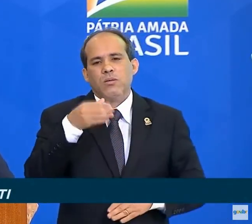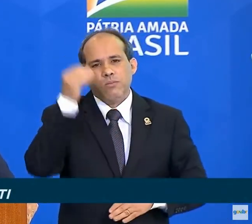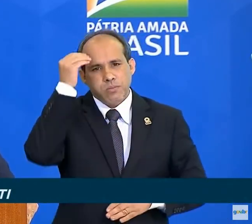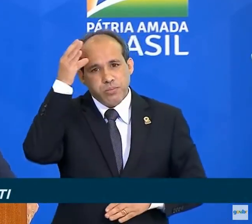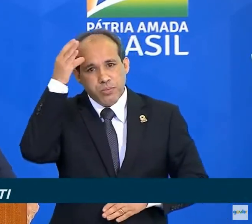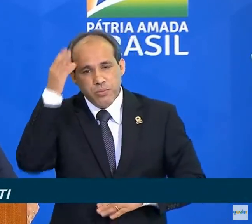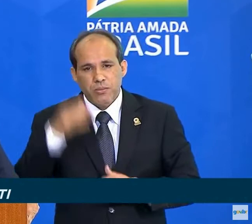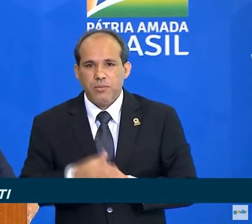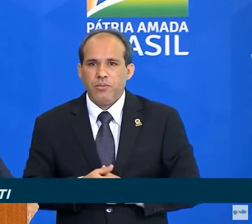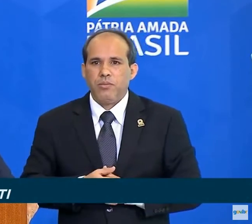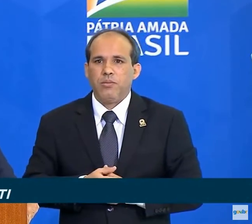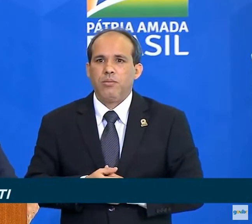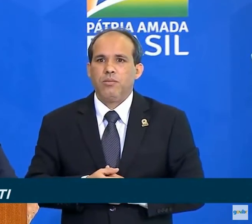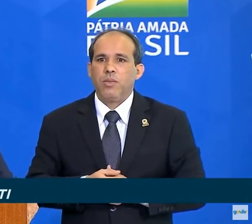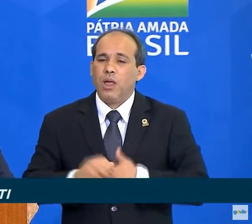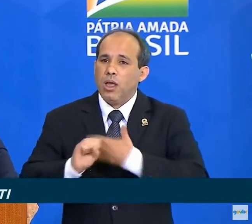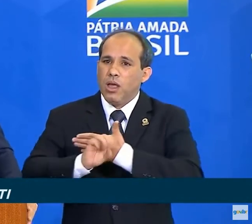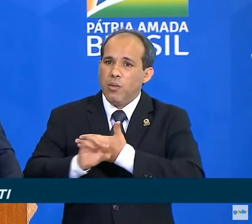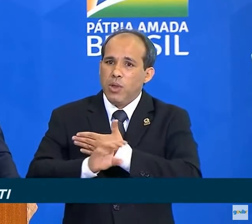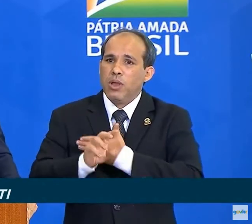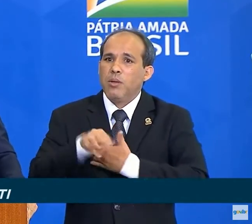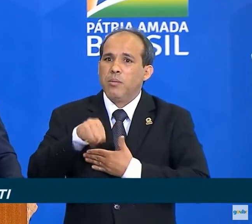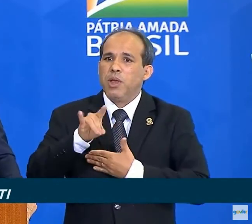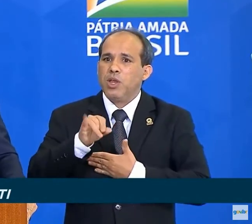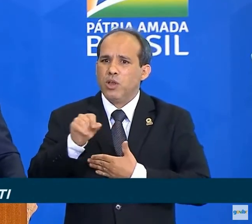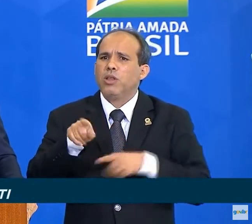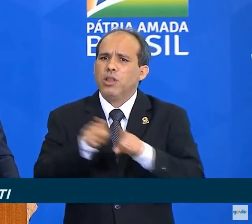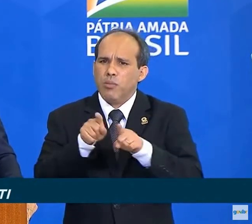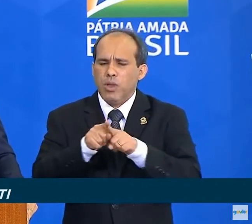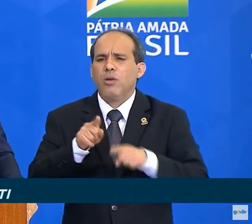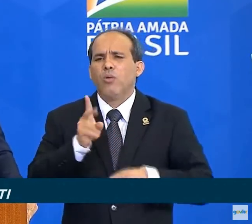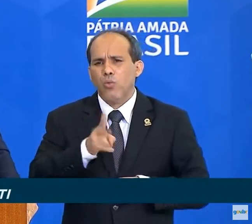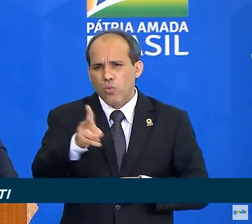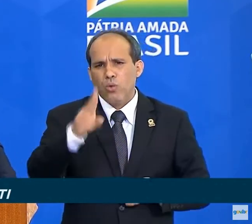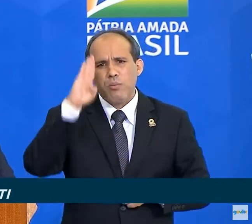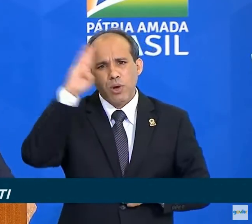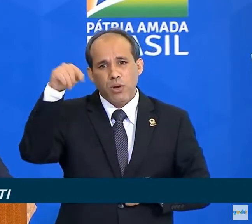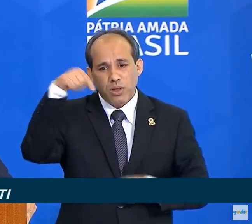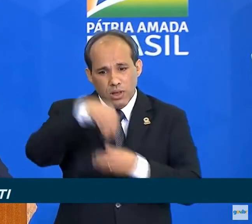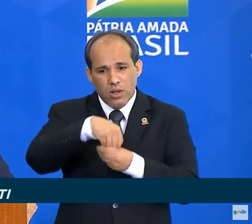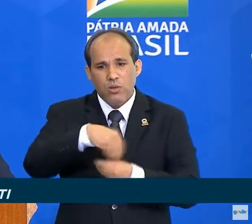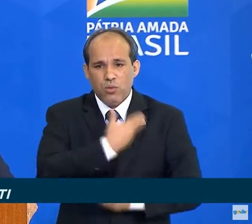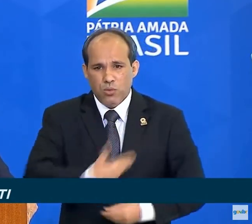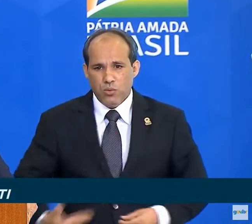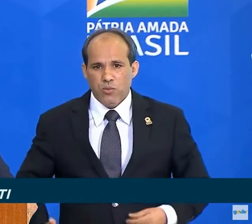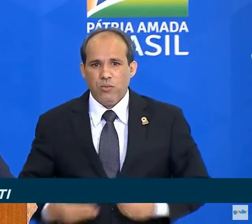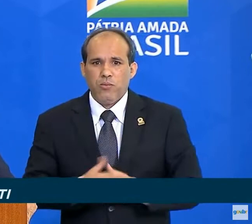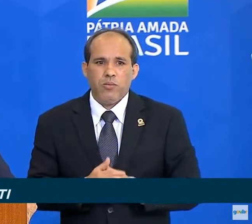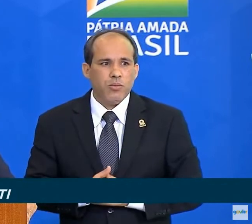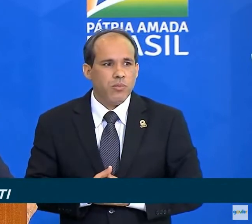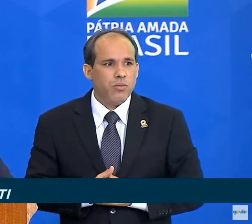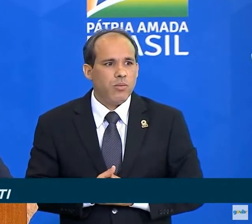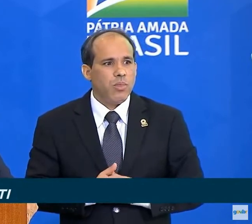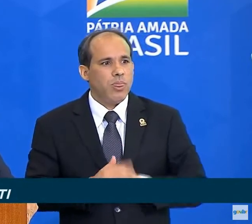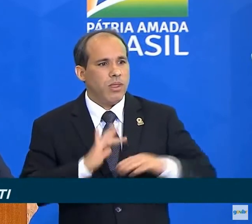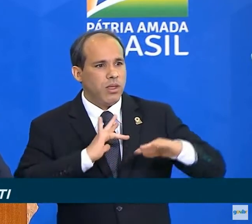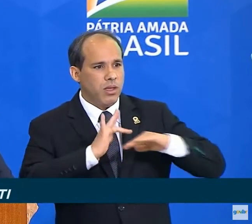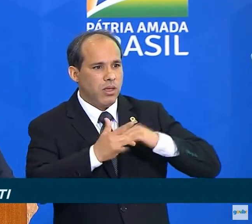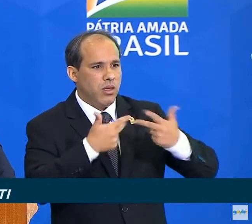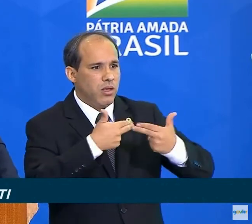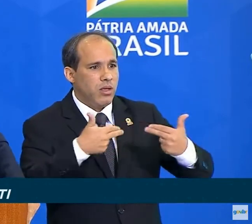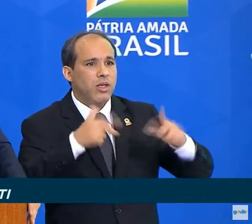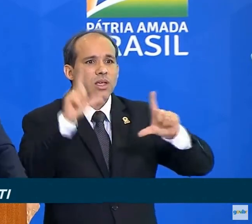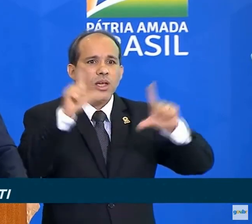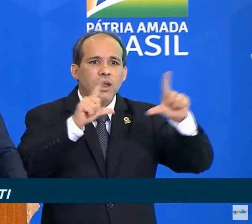continua a estar entre as prioridades desse governo. O dinamismo dos canais de TV